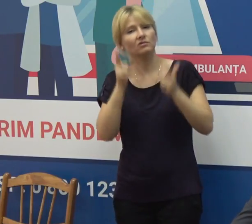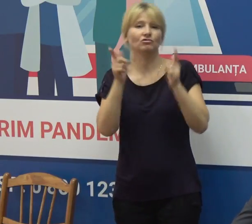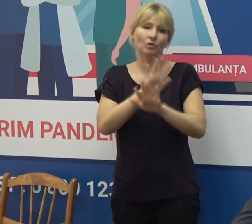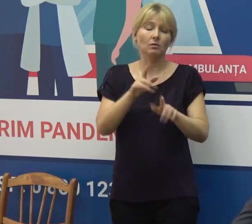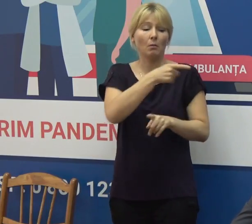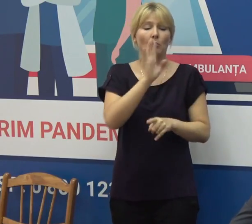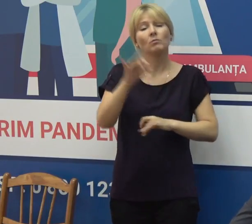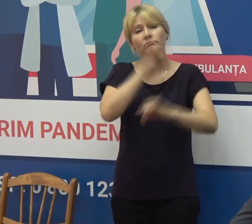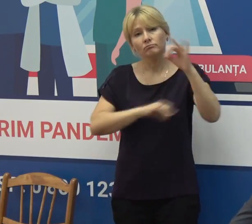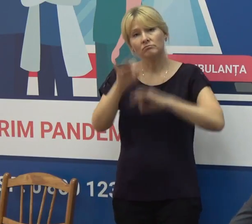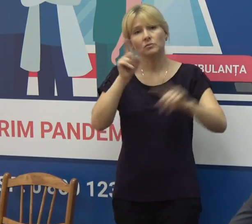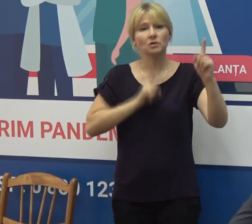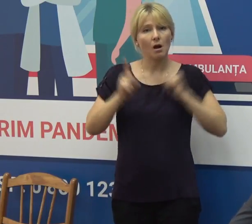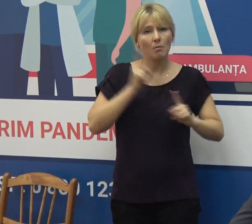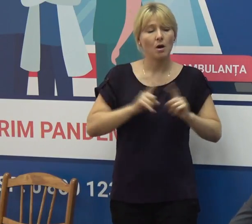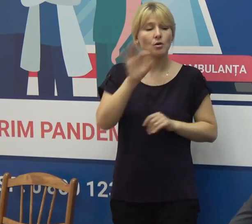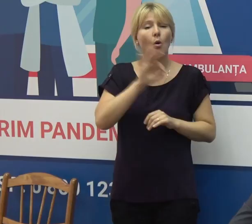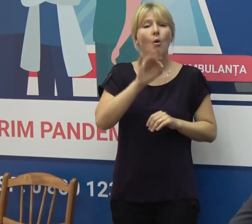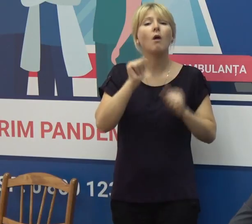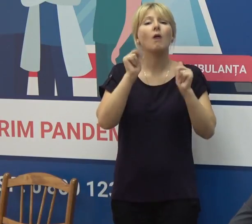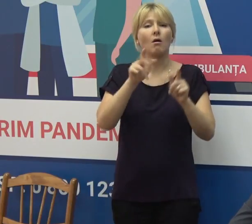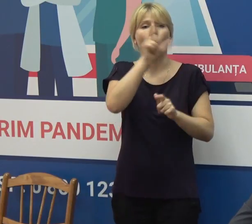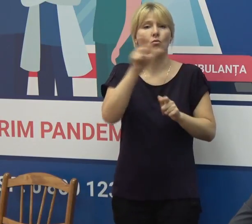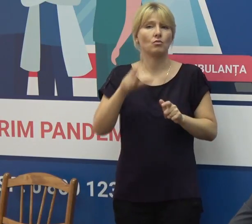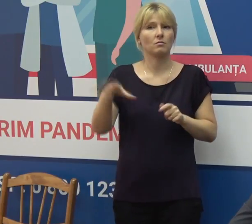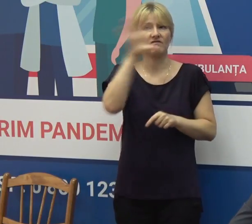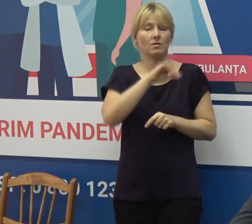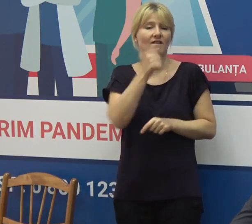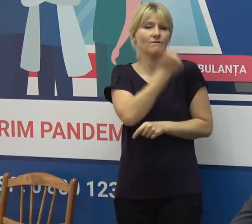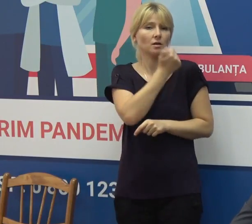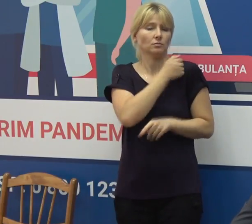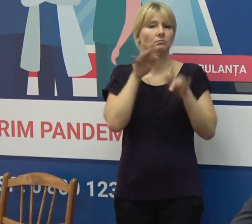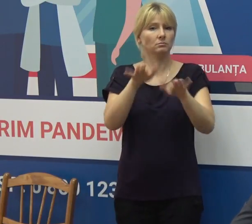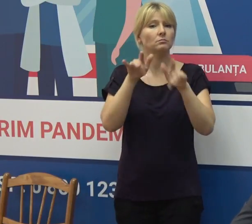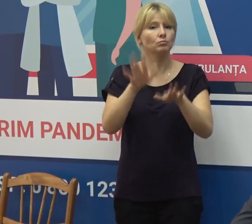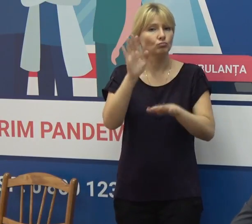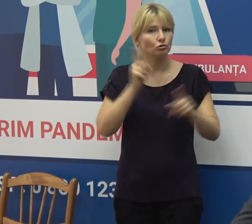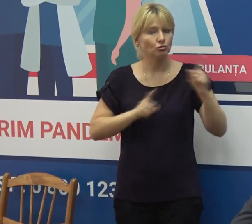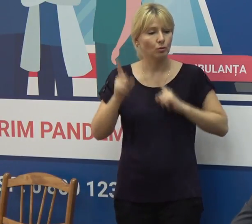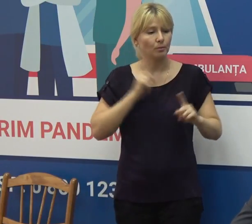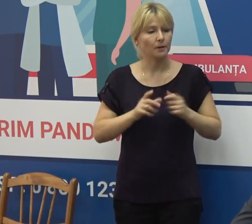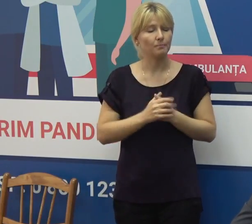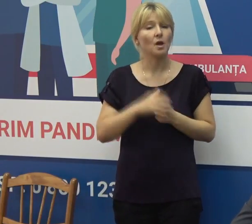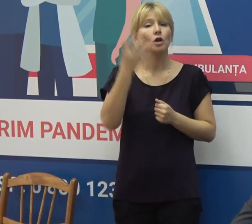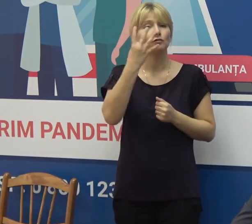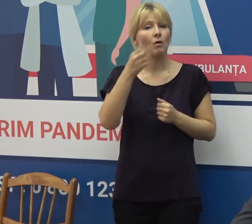acoperire vaccinală a populației propriu-zise în Republica Moldova. Mâine, la data de 4 august,